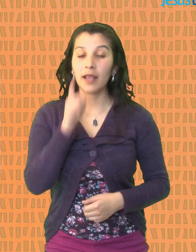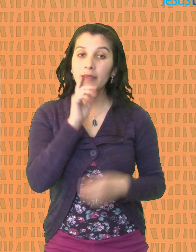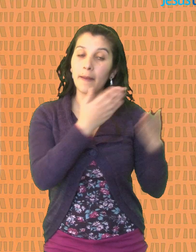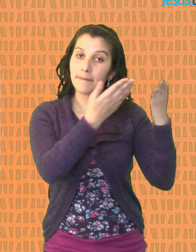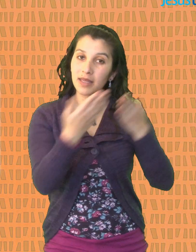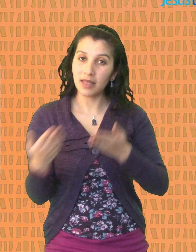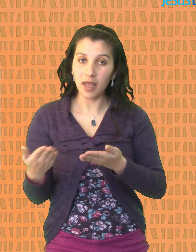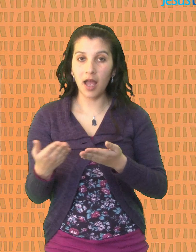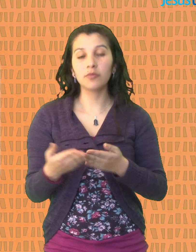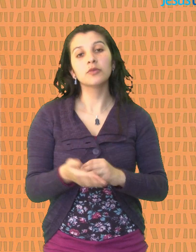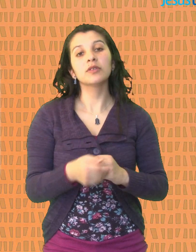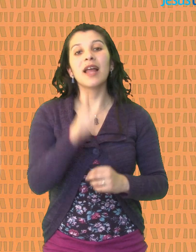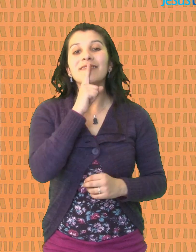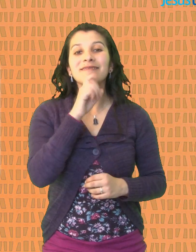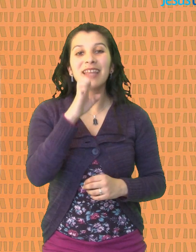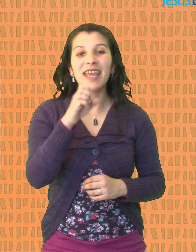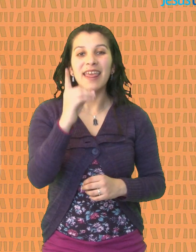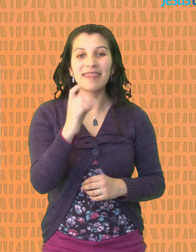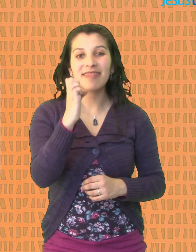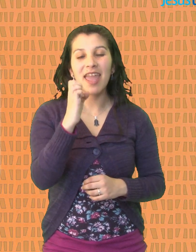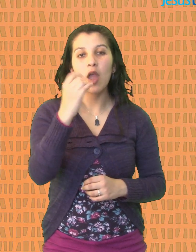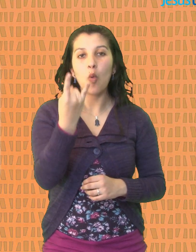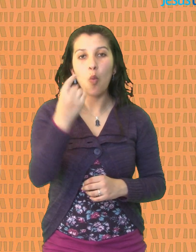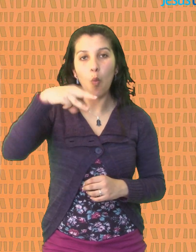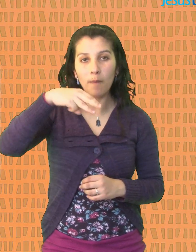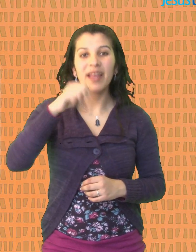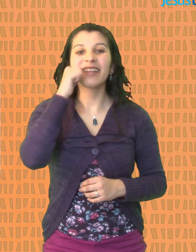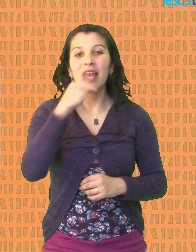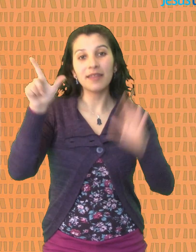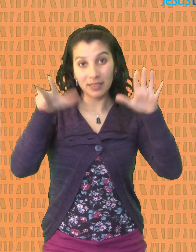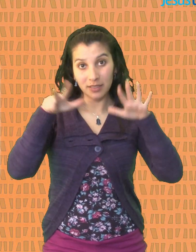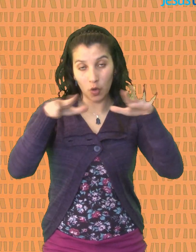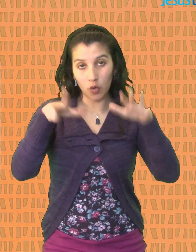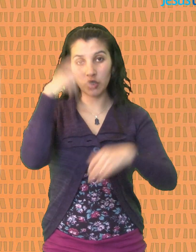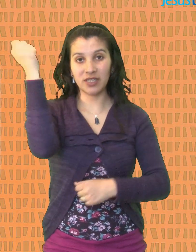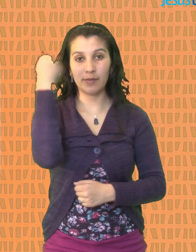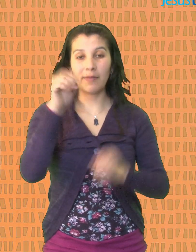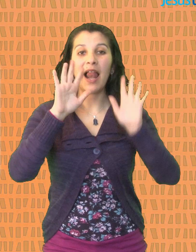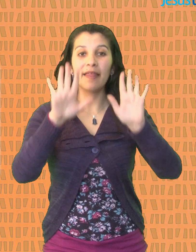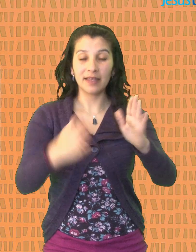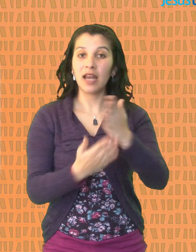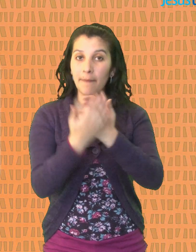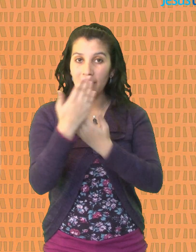Te invitamos al Tedeum el día 18 de septiembre a las 10 horas en la Iglesia Catedral.